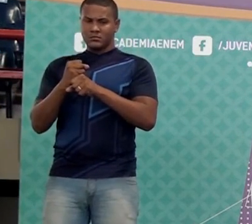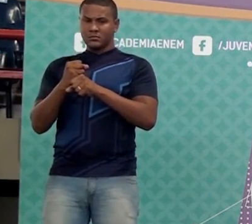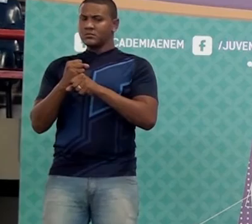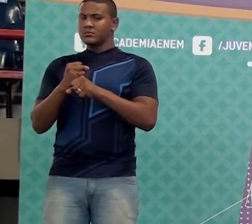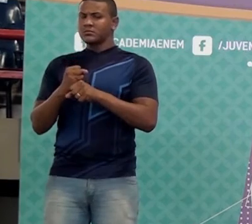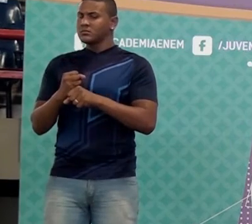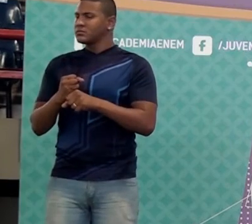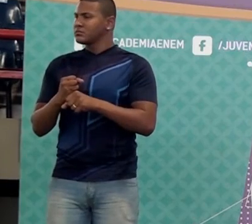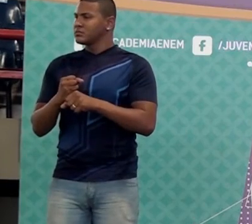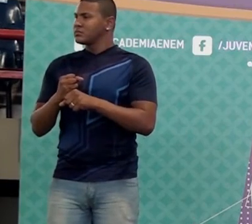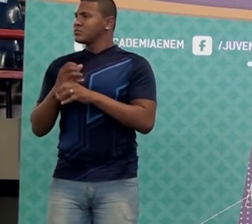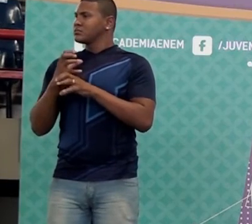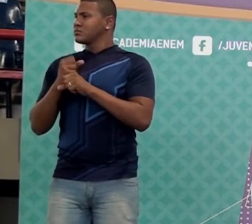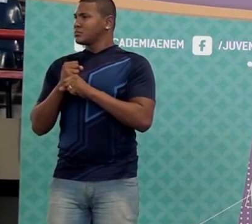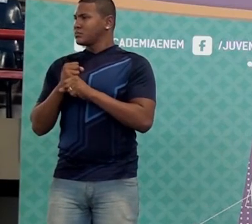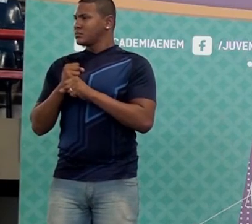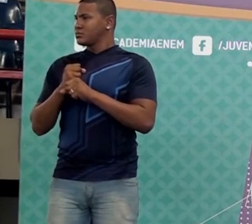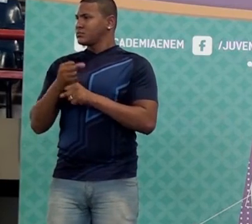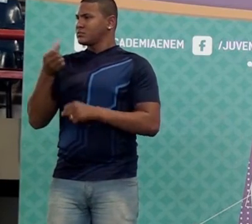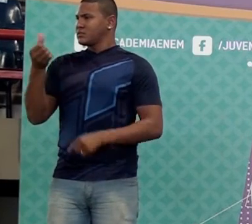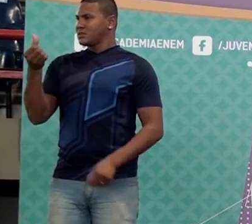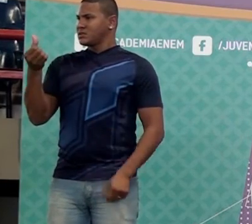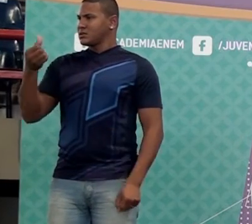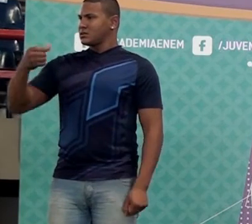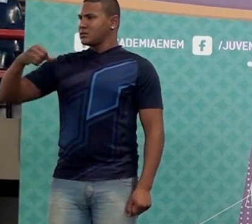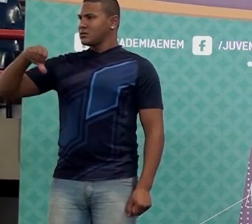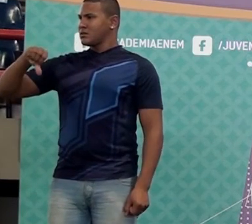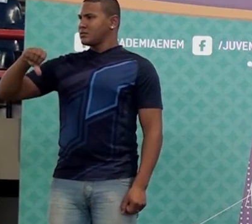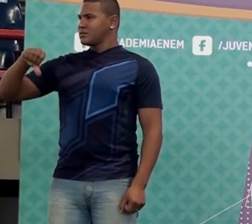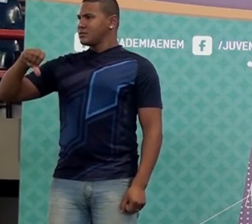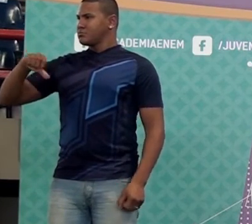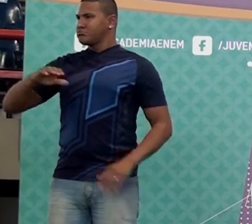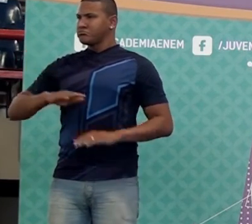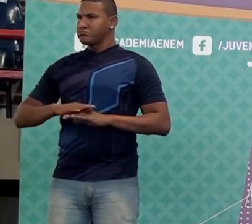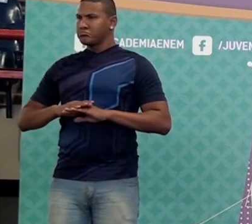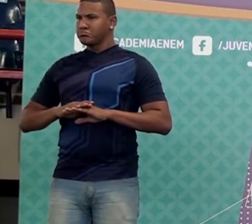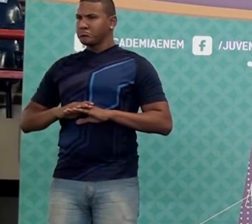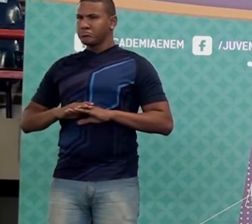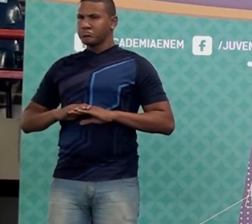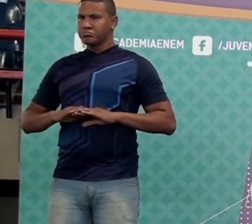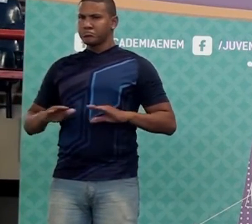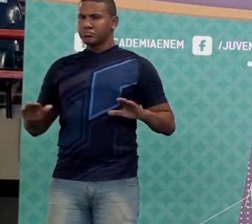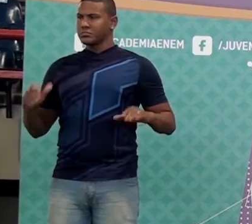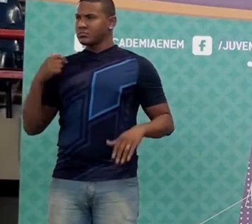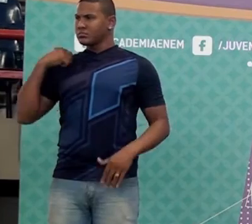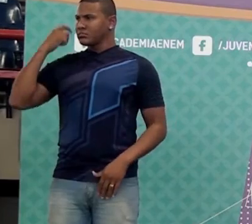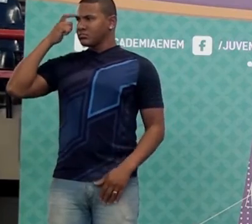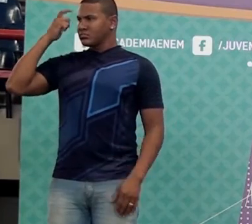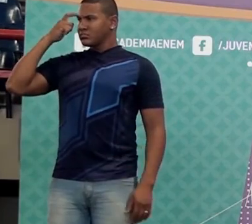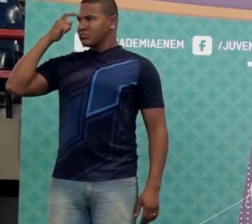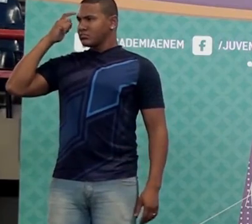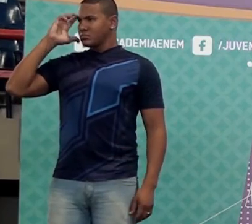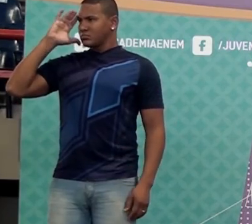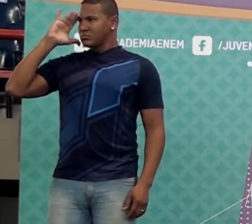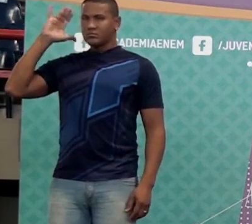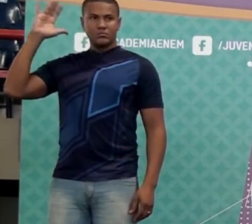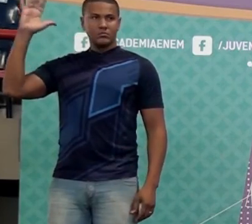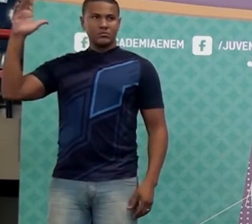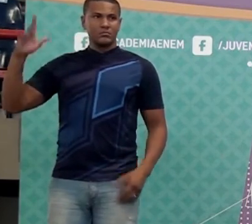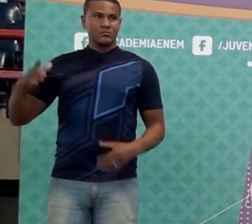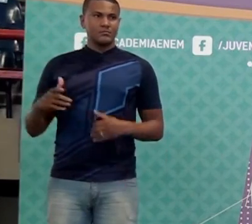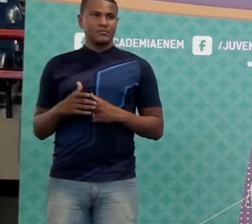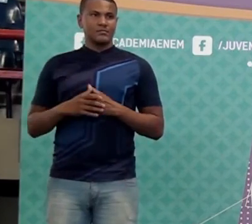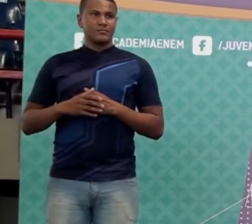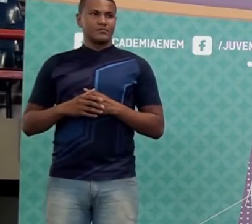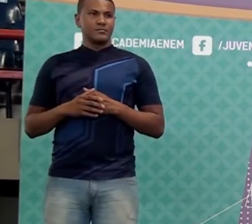seis mais vinte e três. Sessenta e nove. Pronto, fechou. Fizemos a conta, ó. Mentalmente. Agora deixa eu perguntar uma coisa pra vocês.